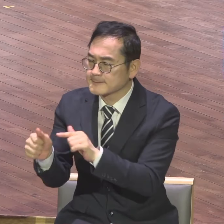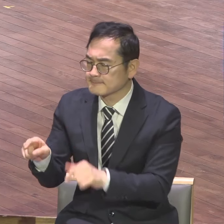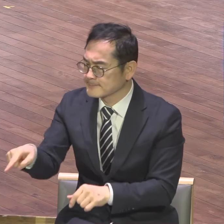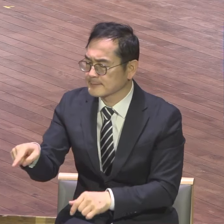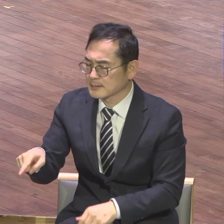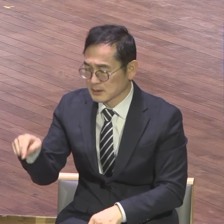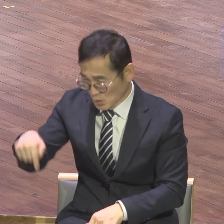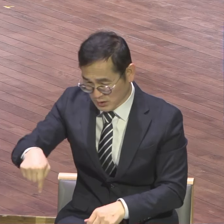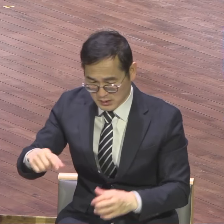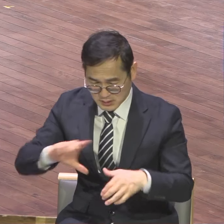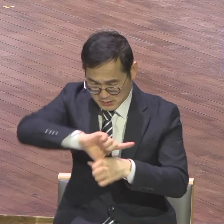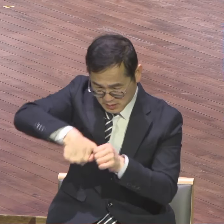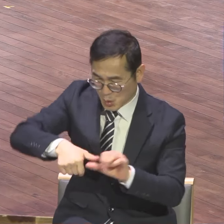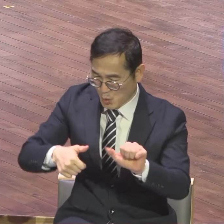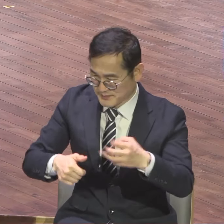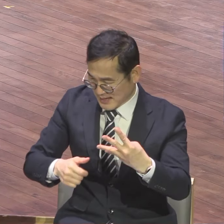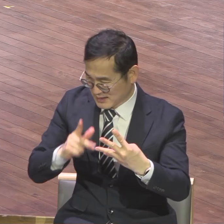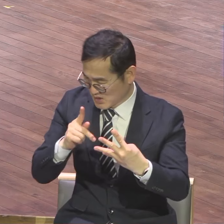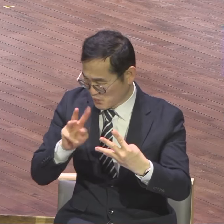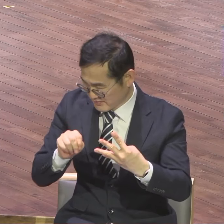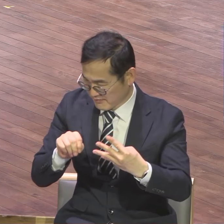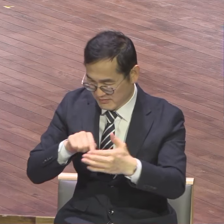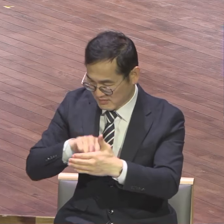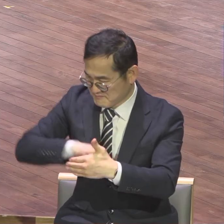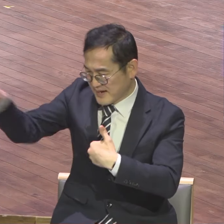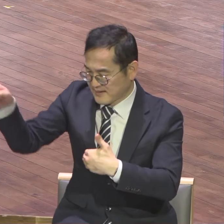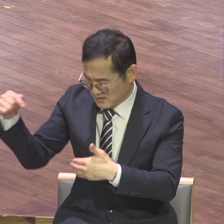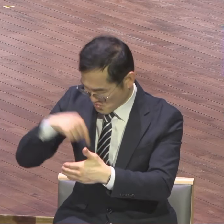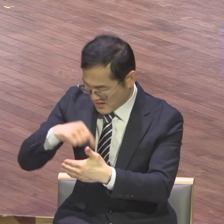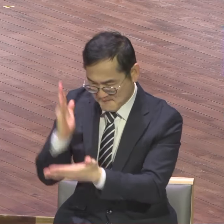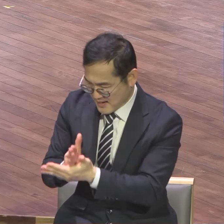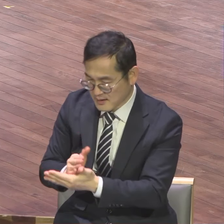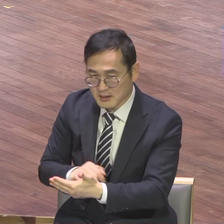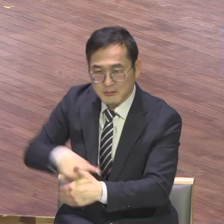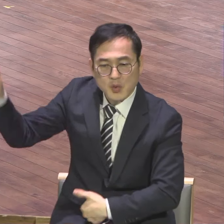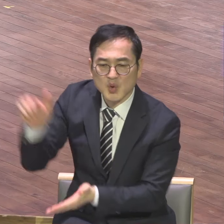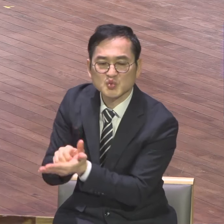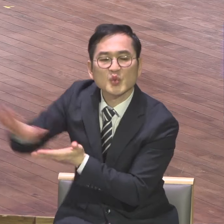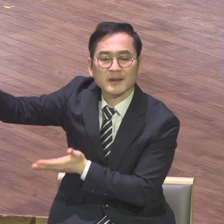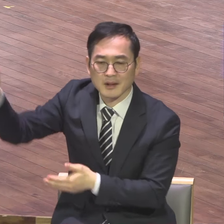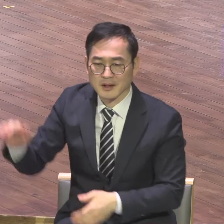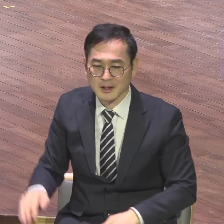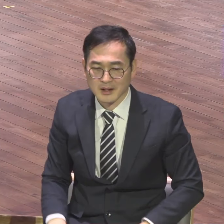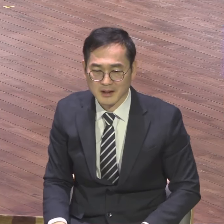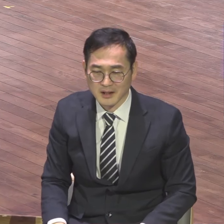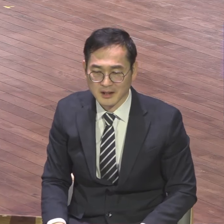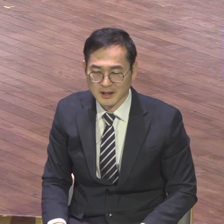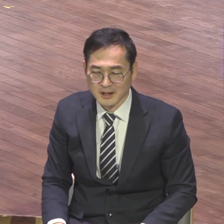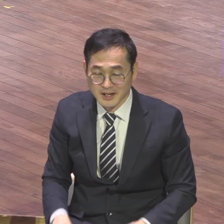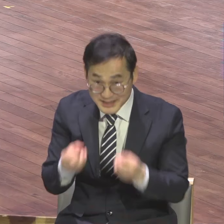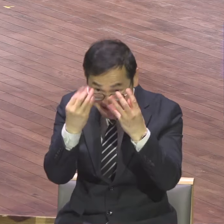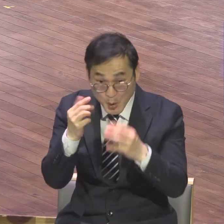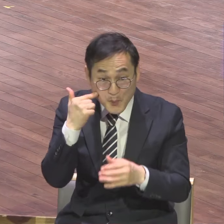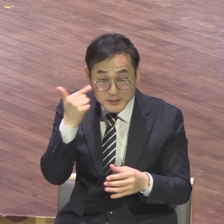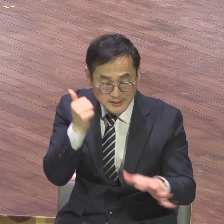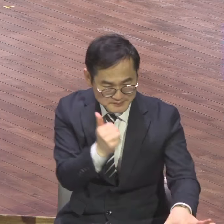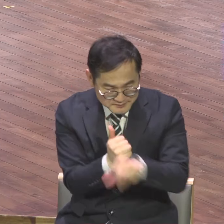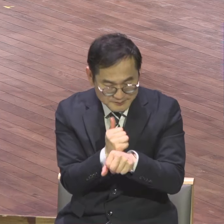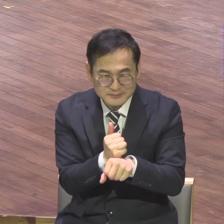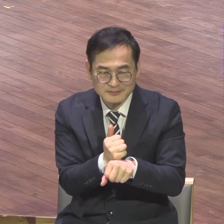있습니까 여러분 진압에 서는 그날까지 여러분 영적 비상하시기 바랍니다 오늘